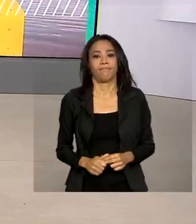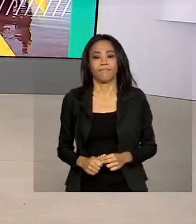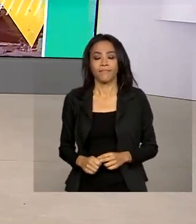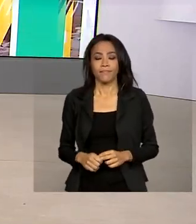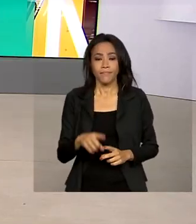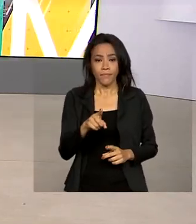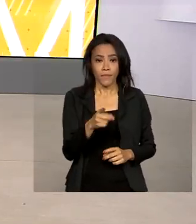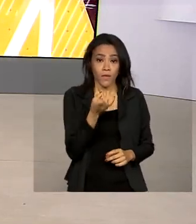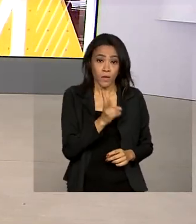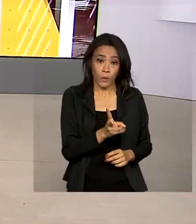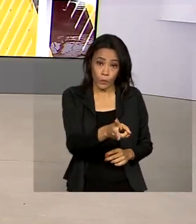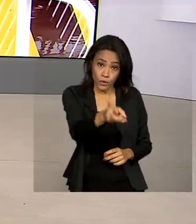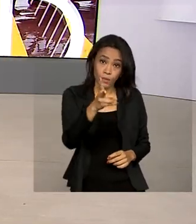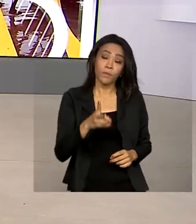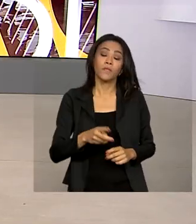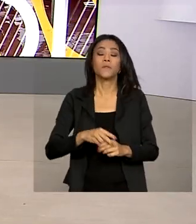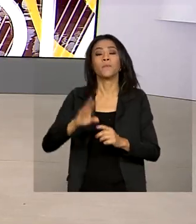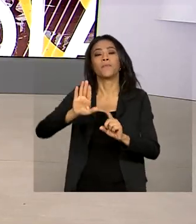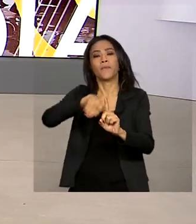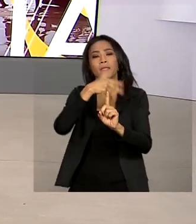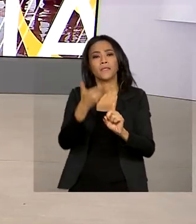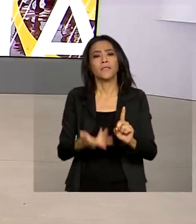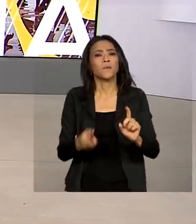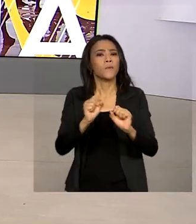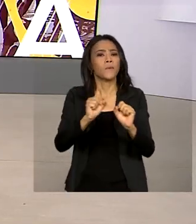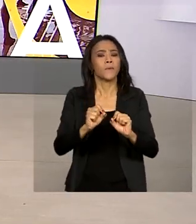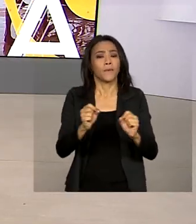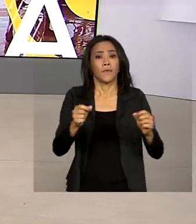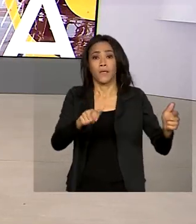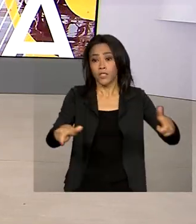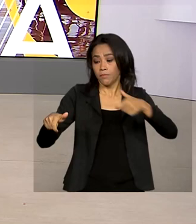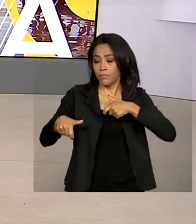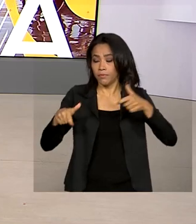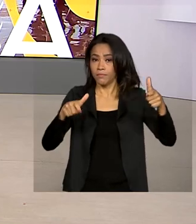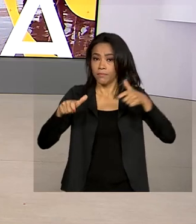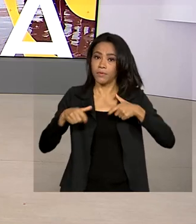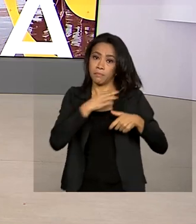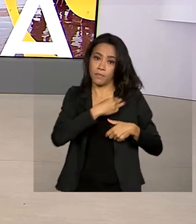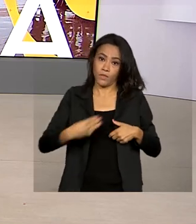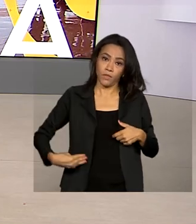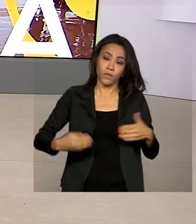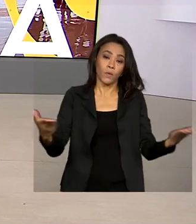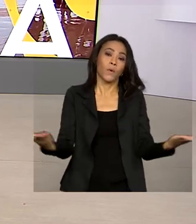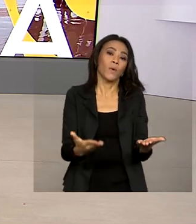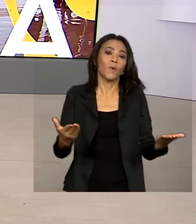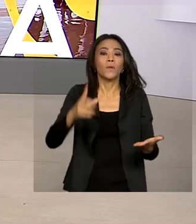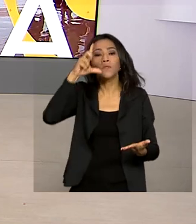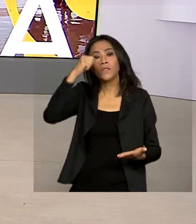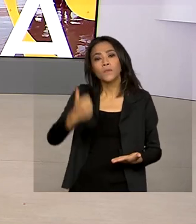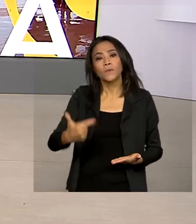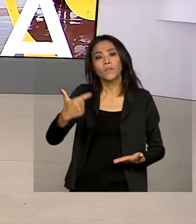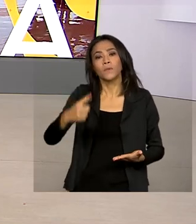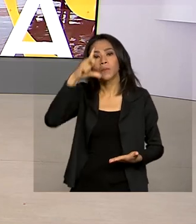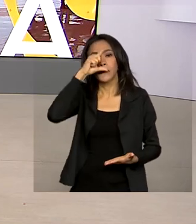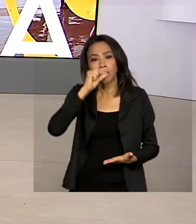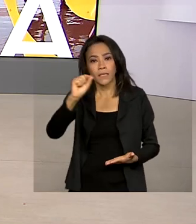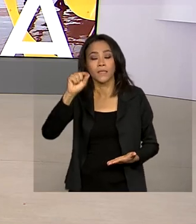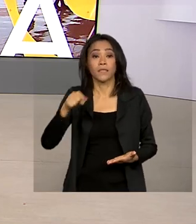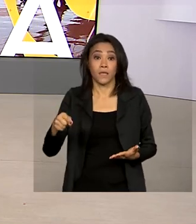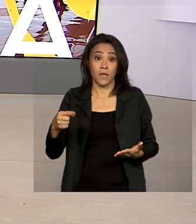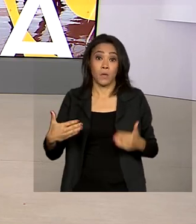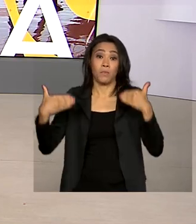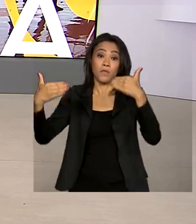E dando continuidade às cerimônias de transmissão de cargo, hoje o vice-presidente Geraldo Alckmin assume o Ministério do